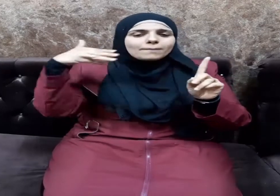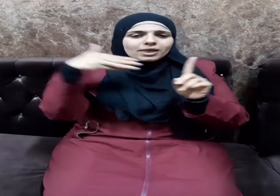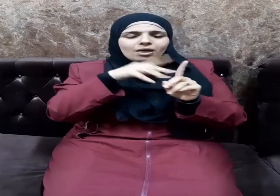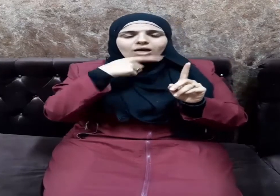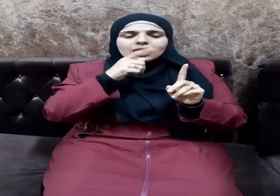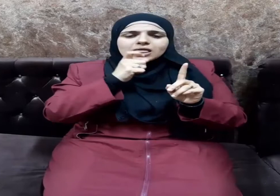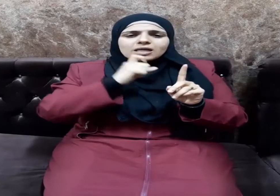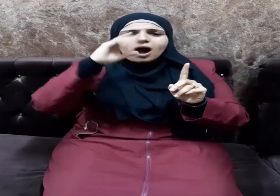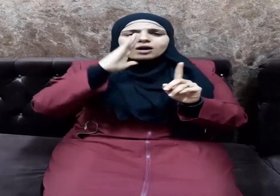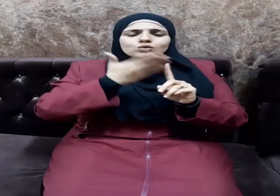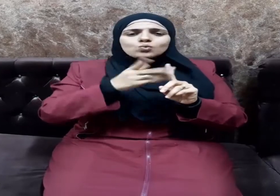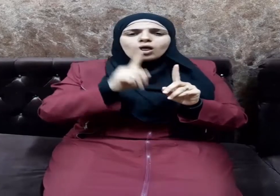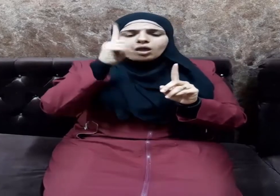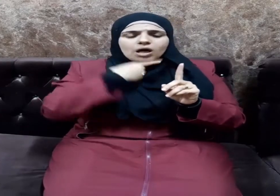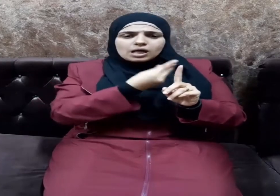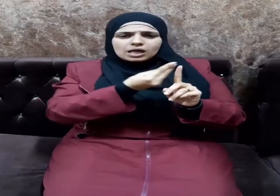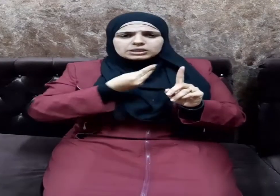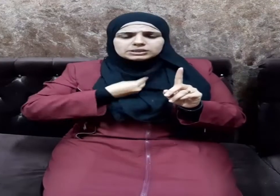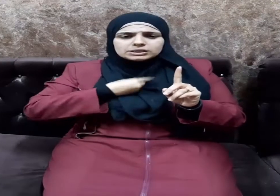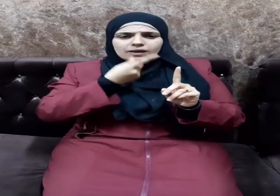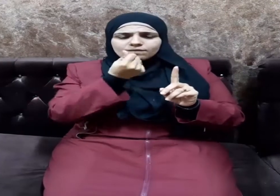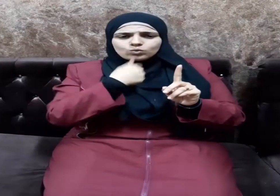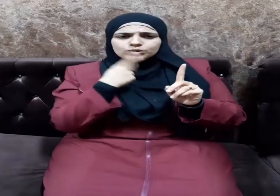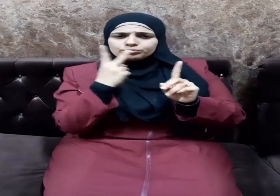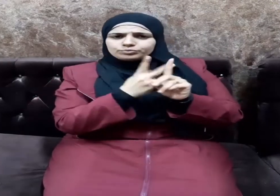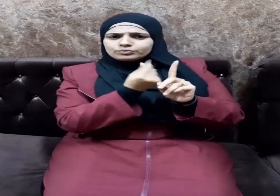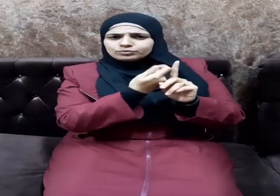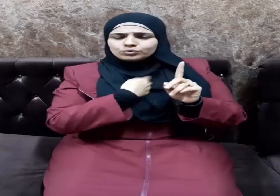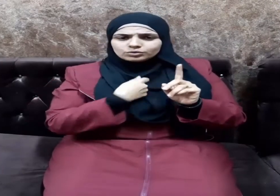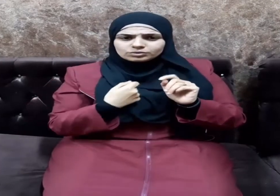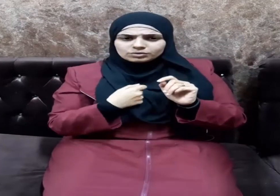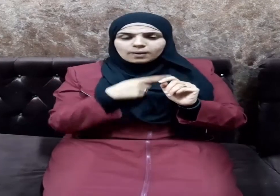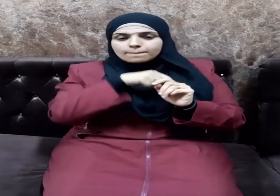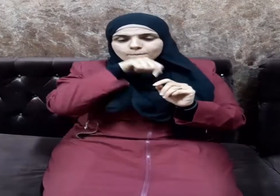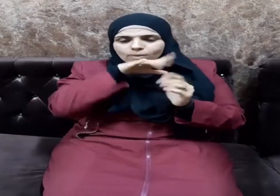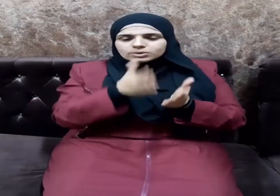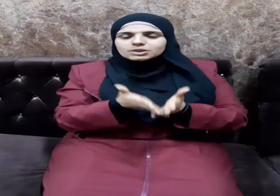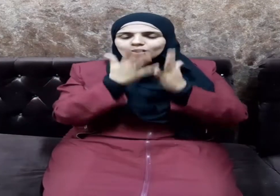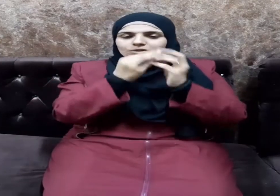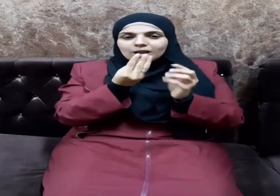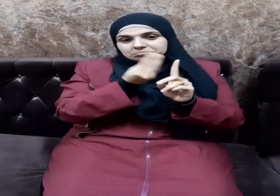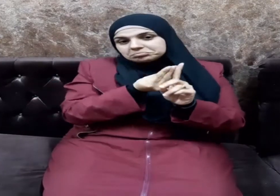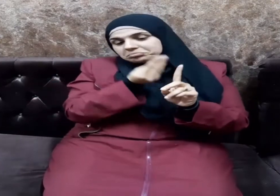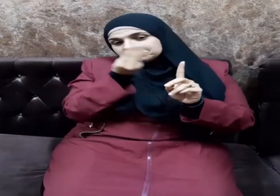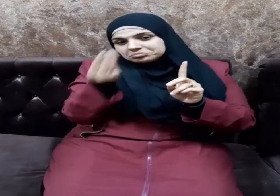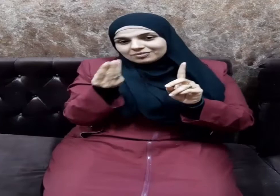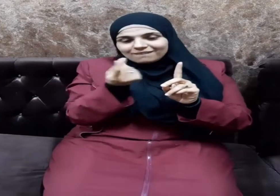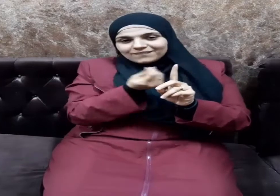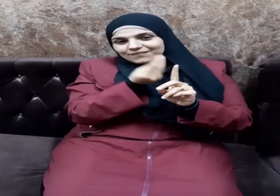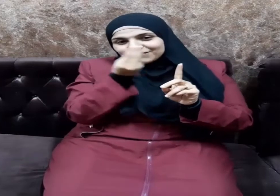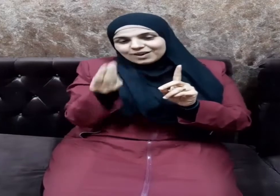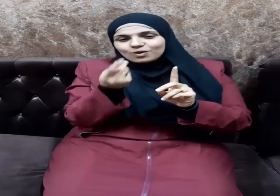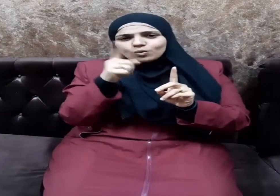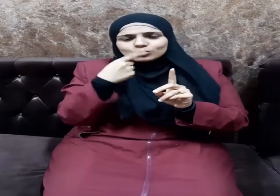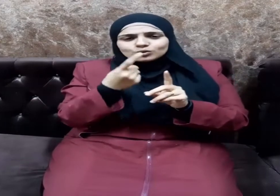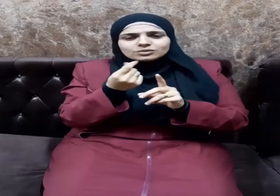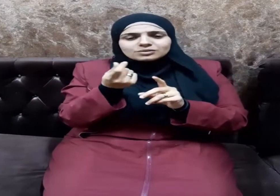رسول الله اقضني بكري فأعطاه رسول الله صلى الله عليه وسلم